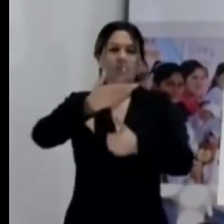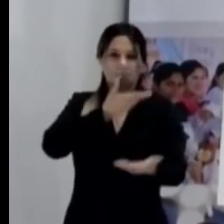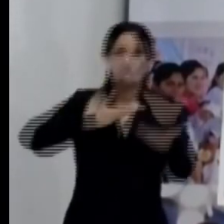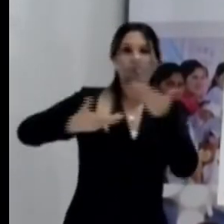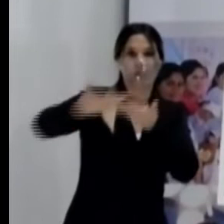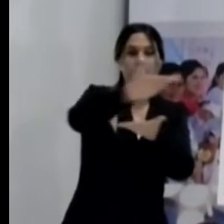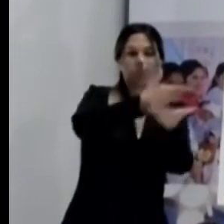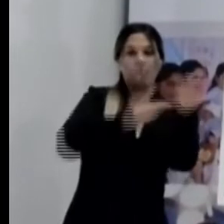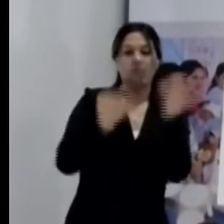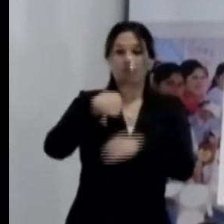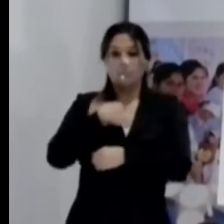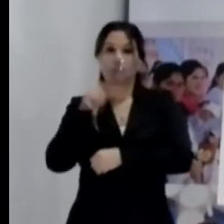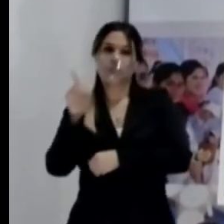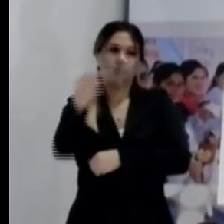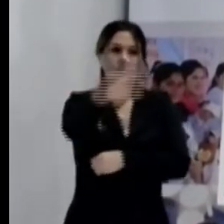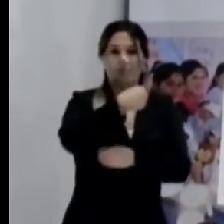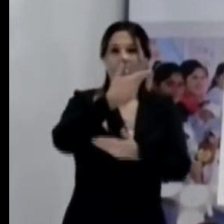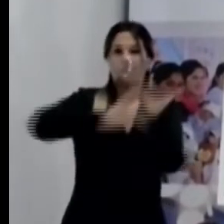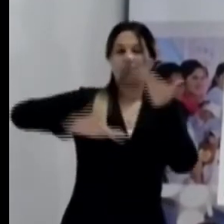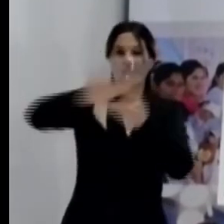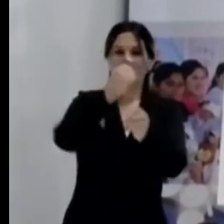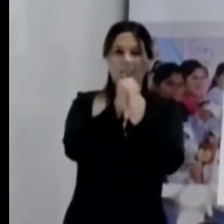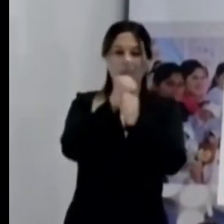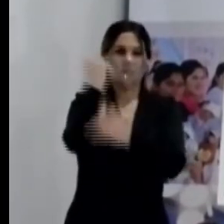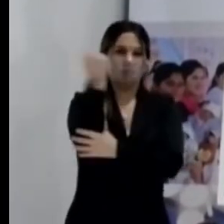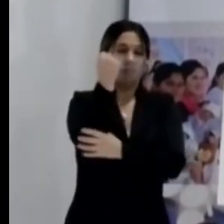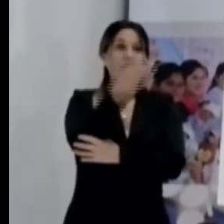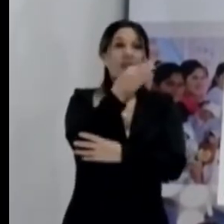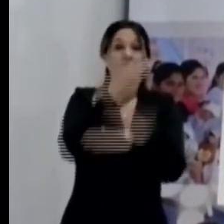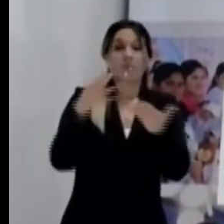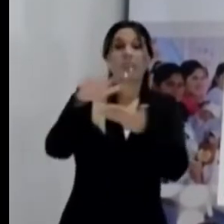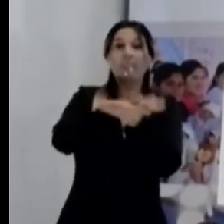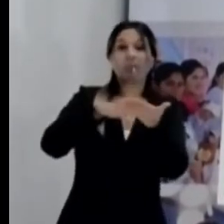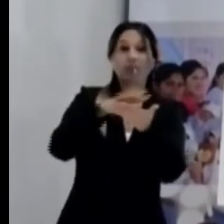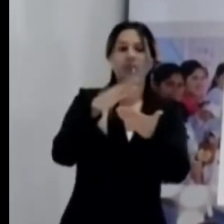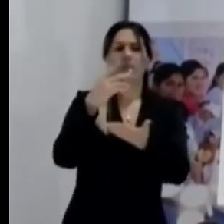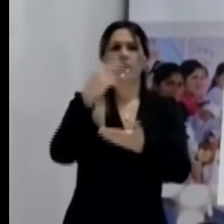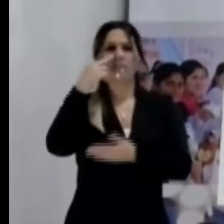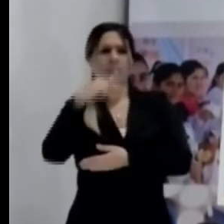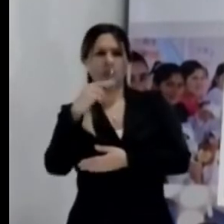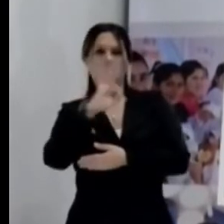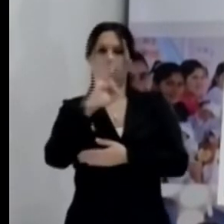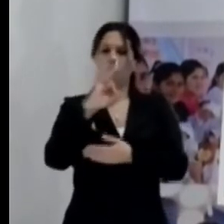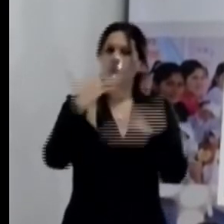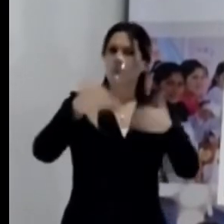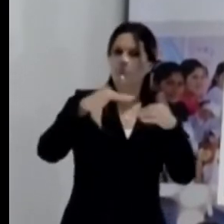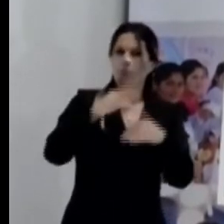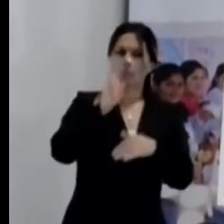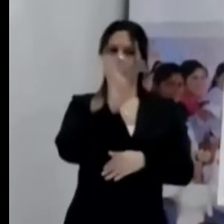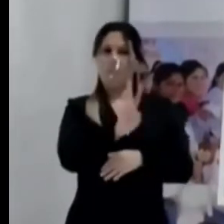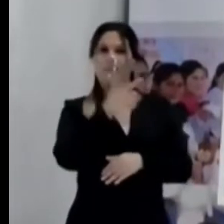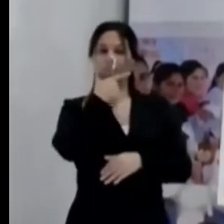Obviamente, si hay alguna situación que sea llamativa, que sea evidente,